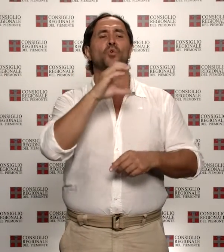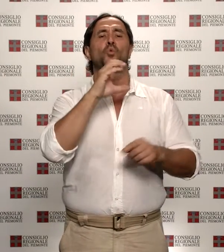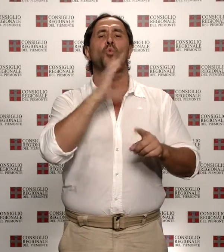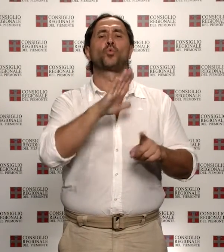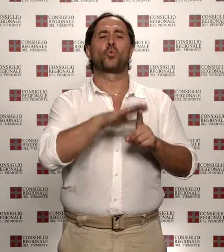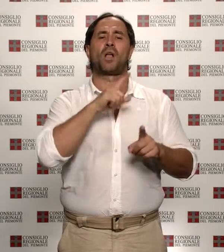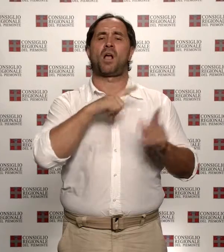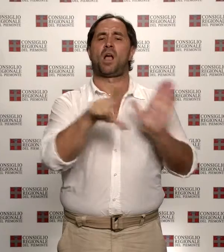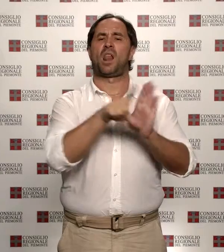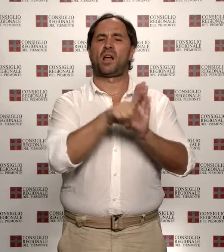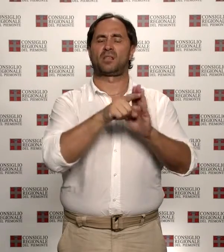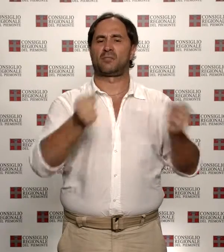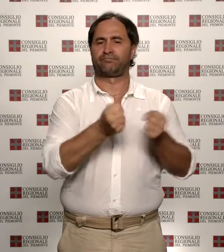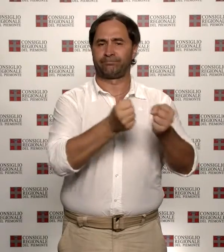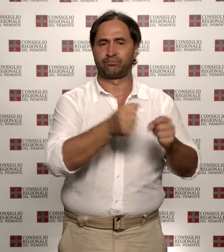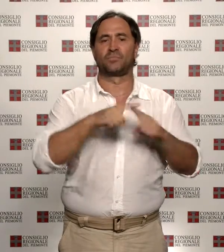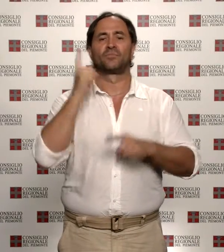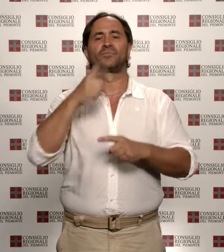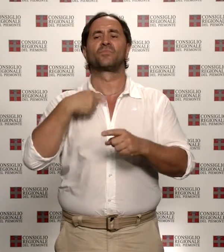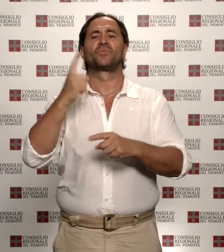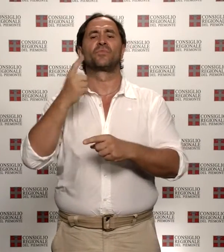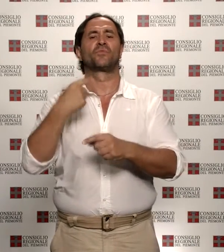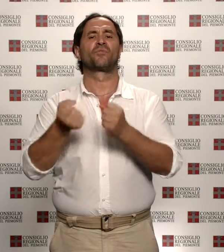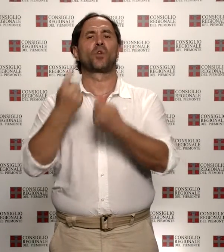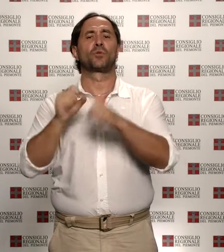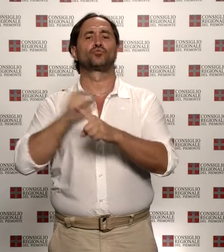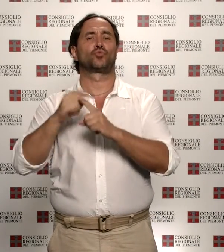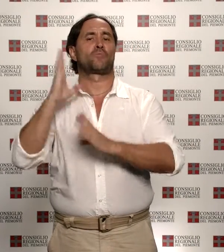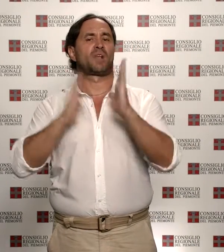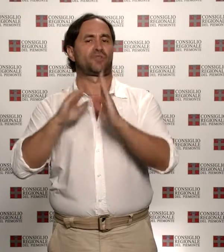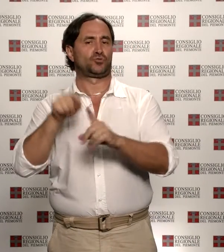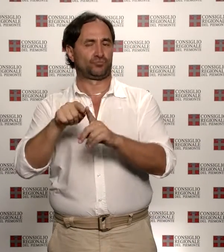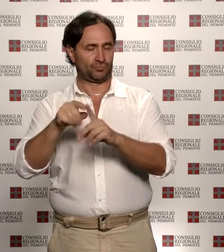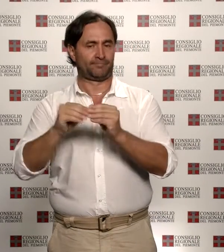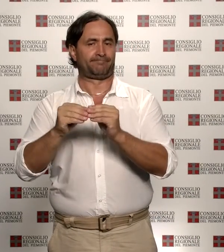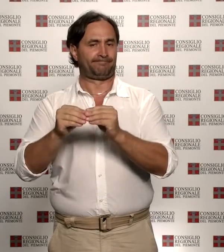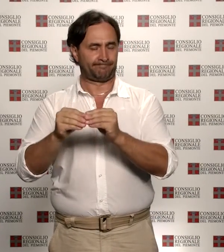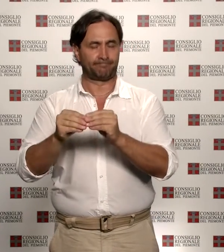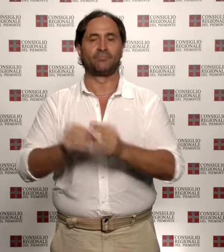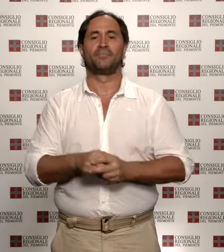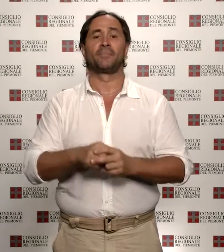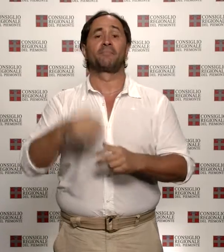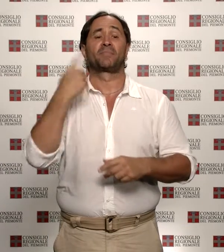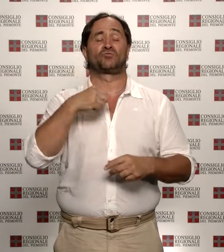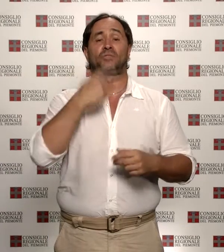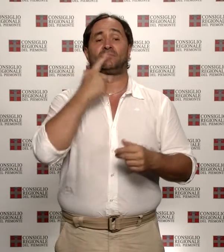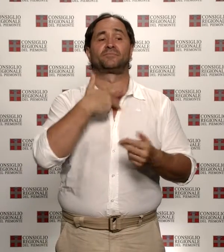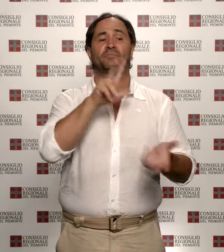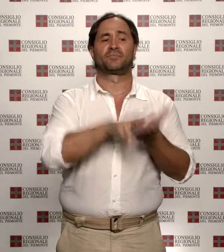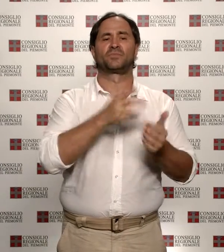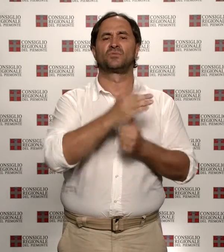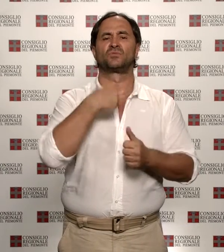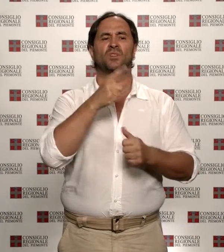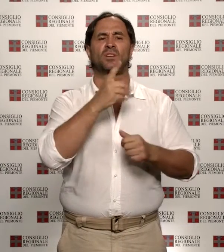il contrasto dei fenomeni mafiosi, istituita il 26 maggio. Tra i suoi compiti, in monitoraggio e la vigilanza su corruzione e infiltrazioni